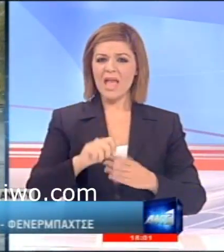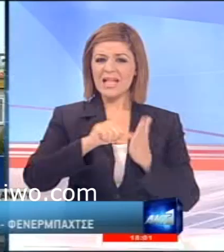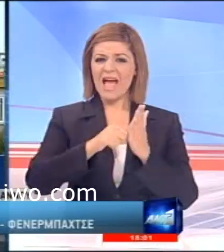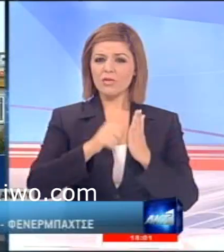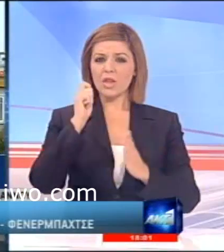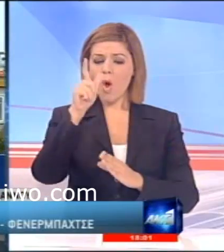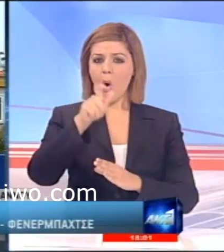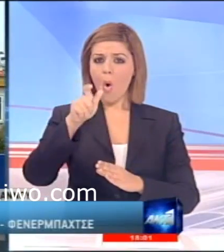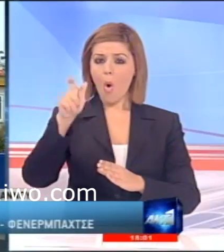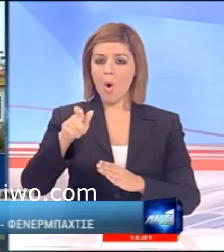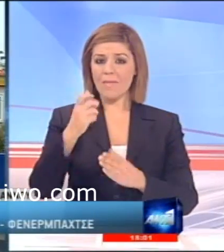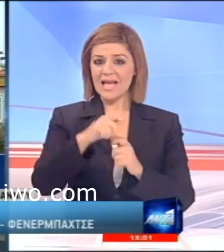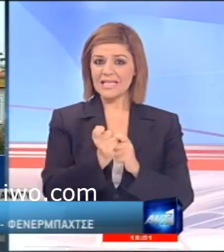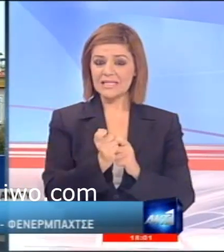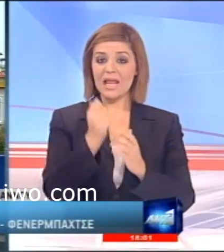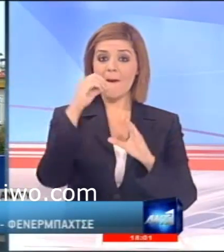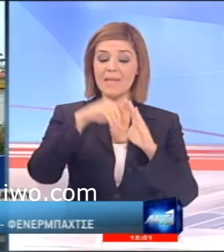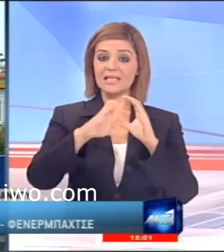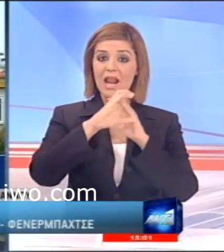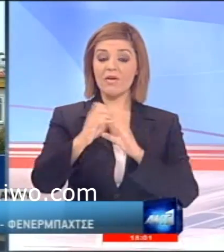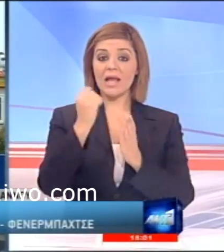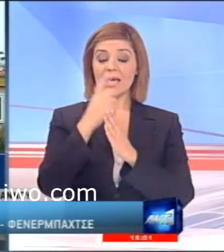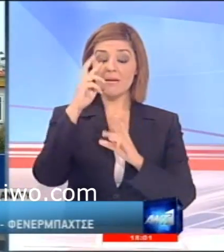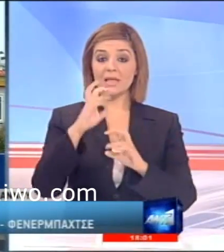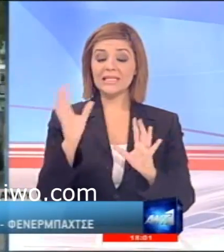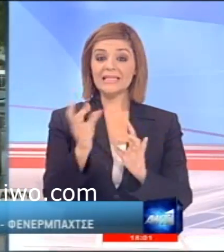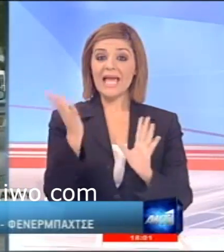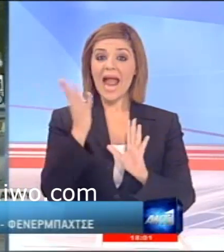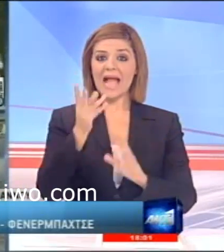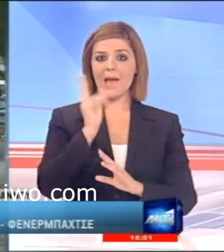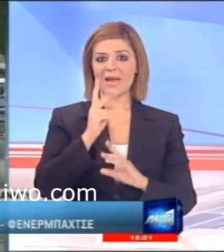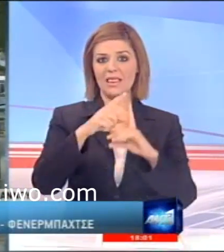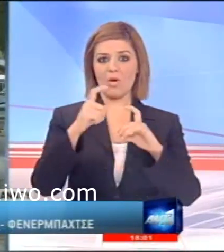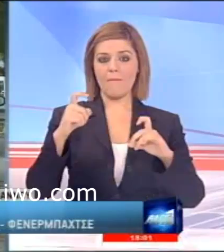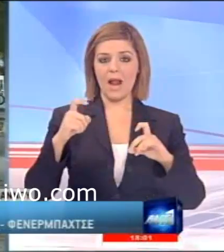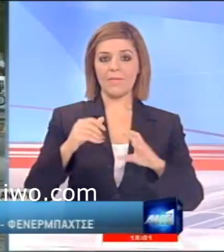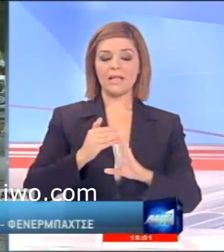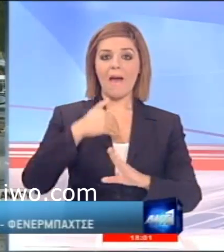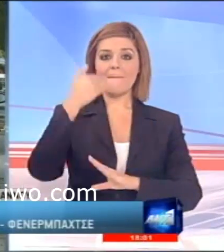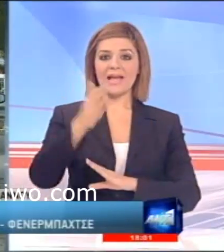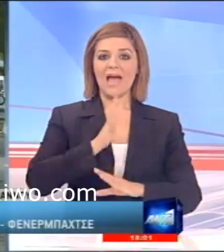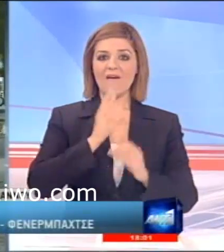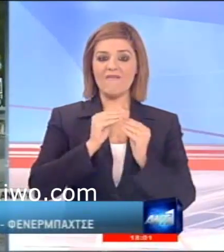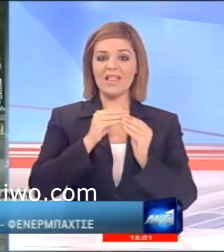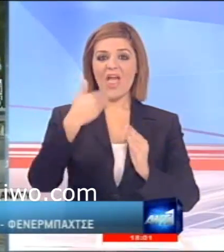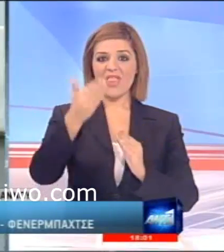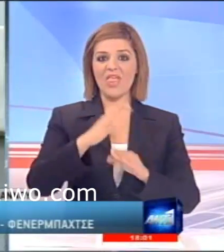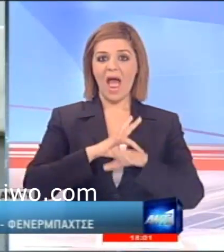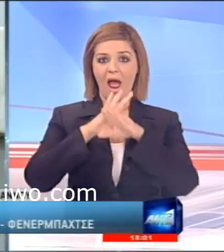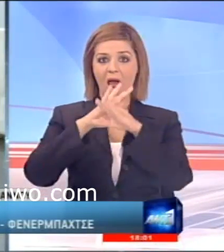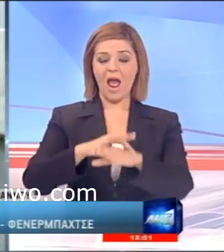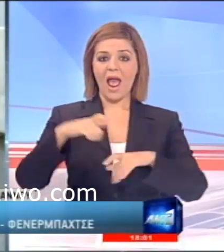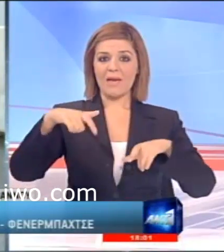Όσων υπάρχουν στα λεωφορεία αλλά και για πιθανό εντοπισμό ύποψων αντικειμένων Ακολούθως οι φύλαστοι θα οδηγηθούν στο